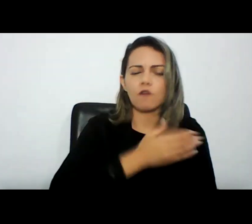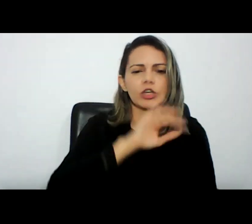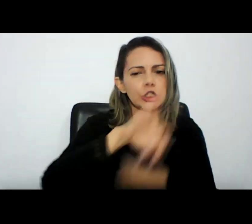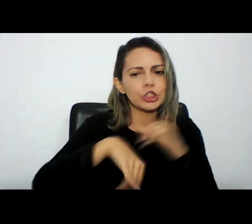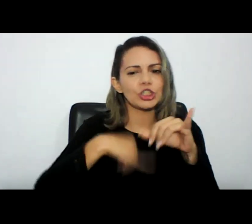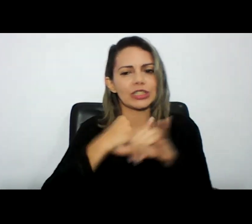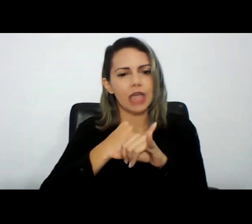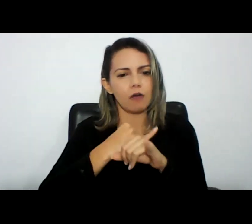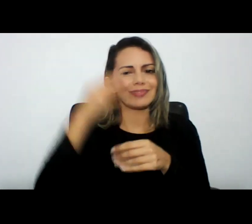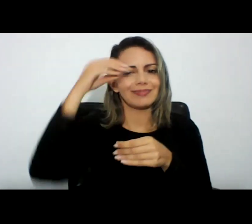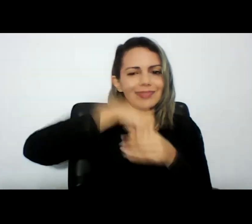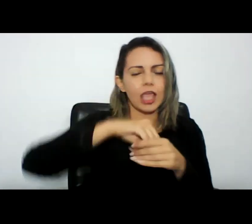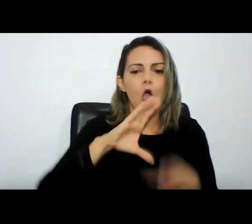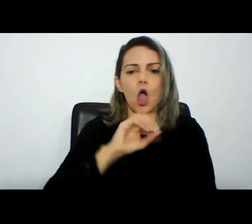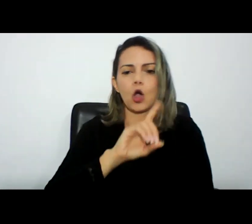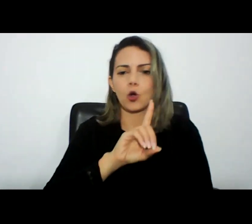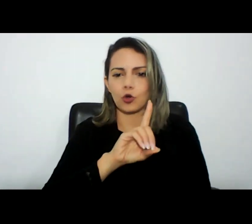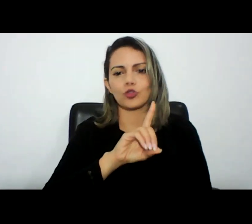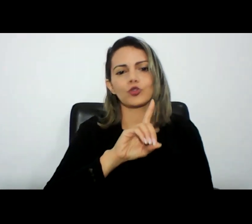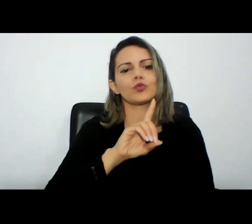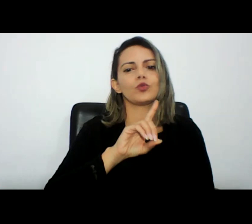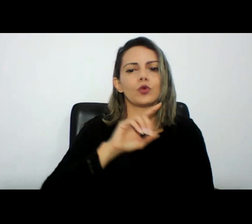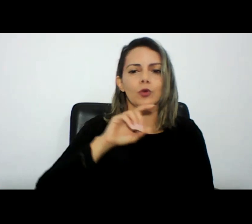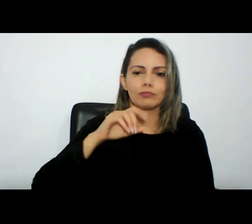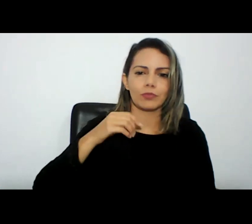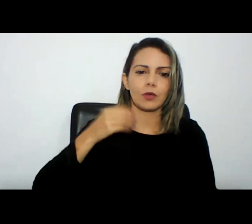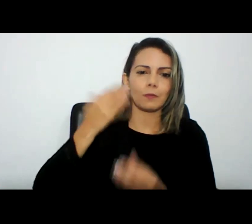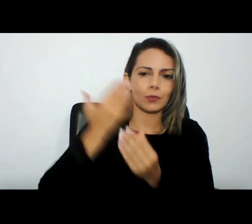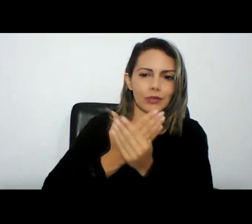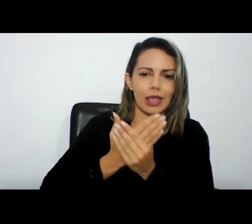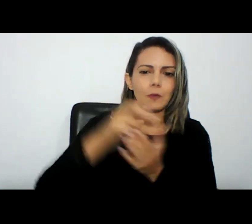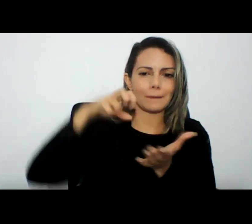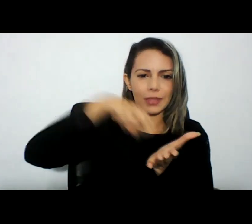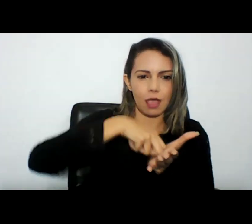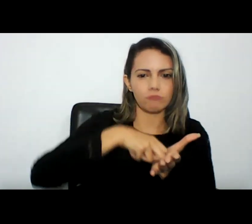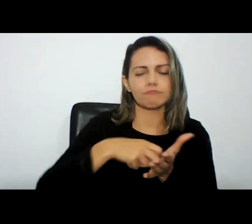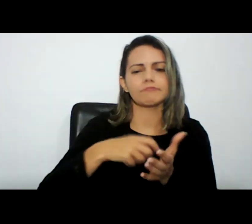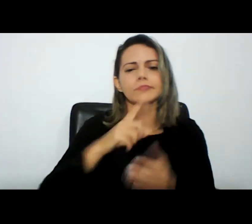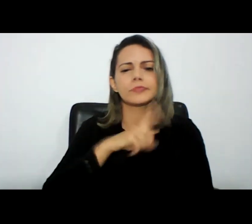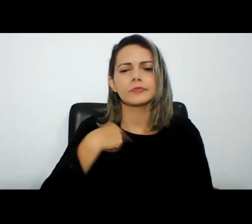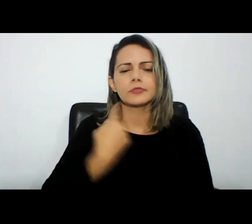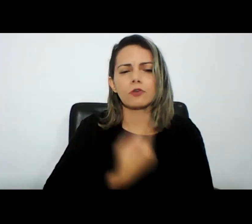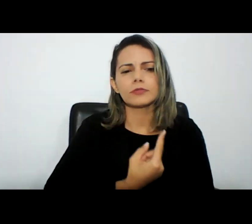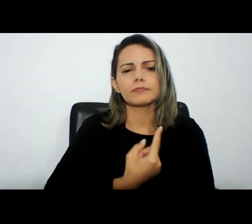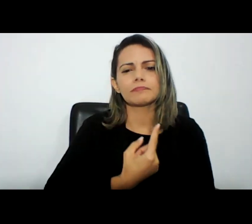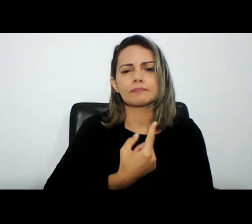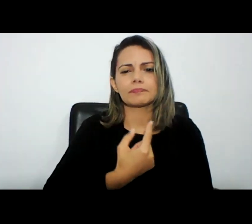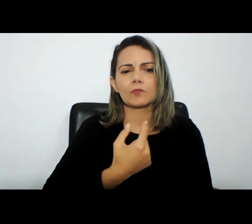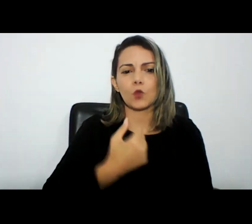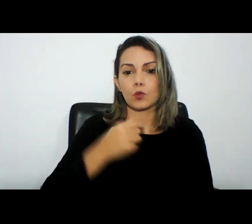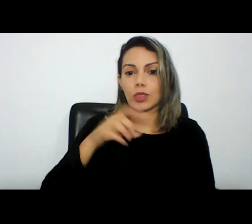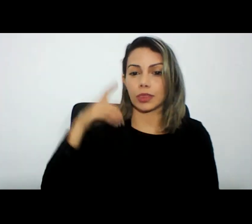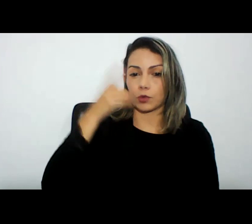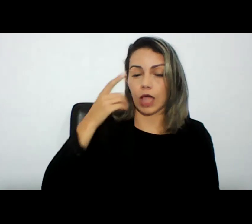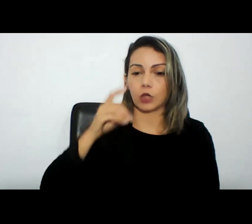uma tramitação lenta e demorada como deve ser de um código que é um monumento legislativo o deputado Hugo Leal ele